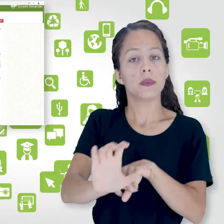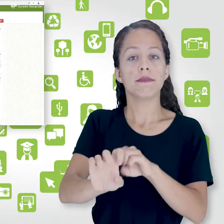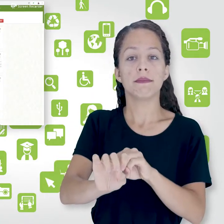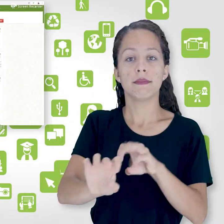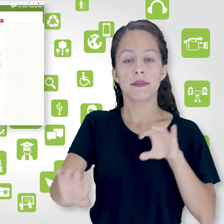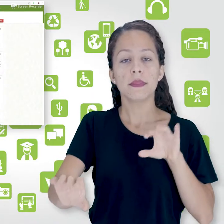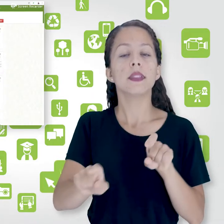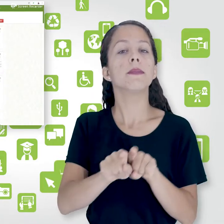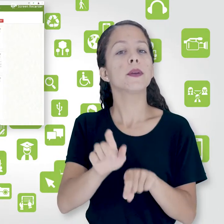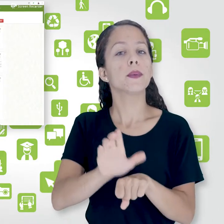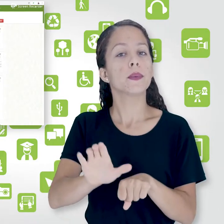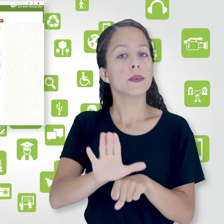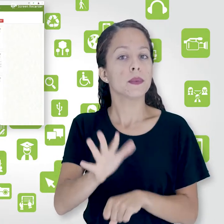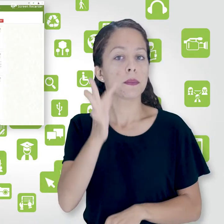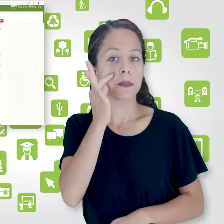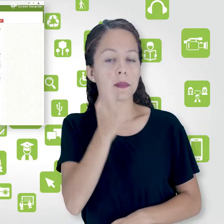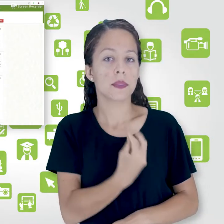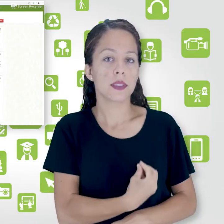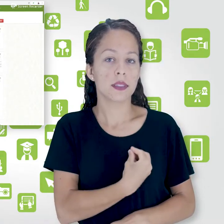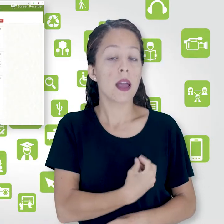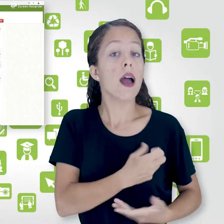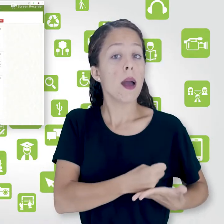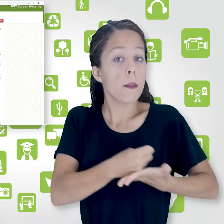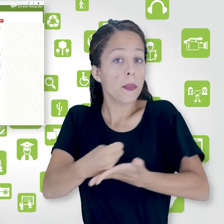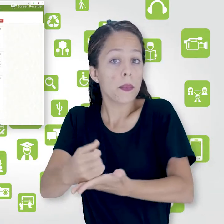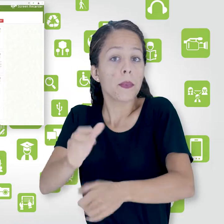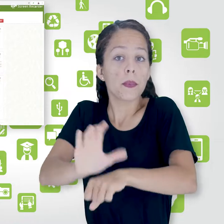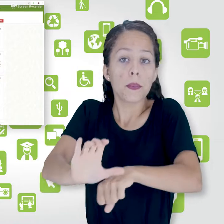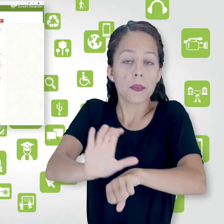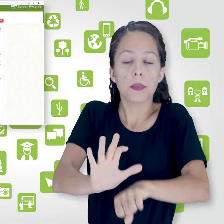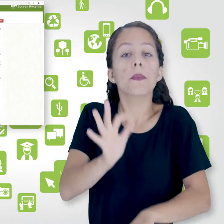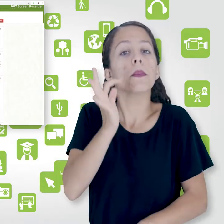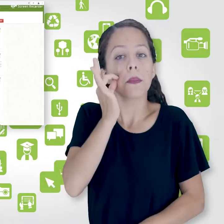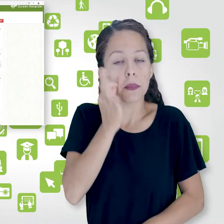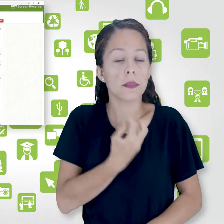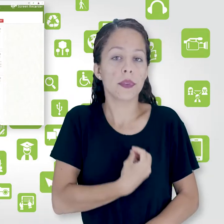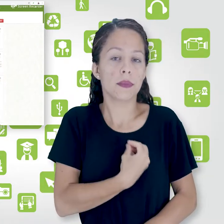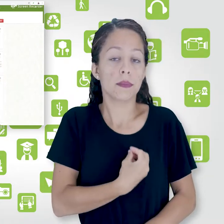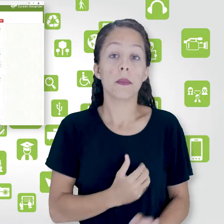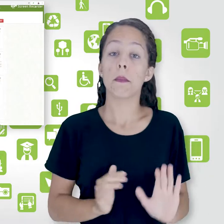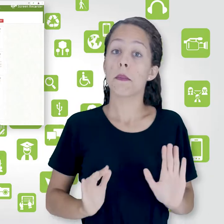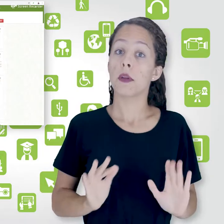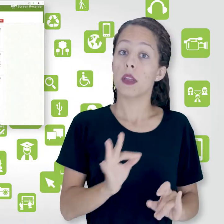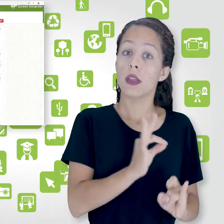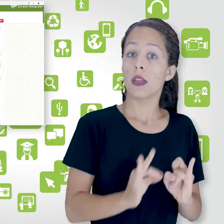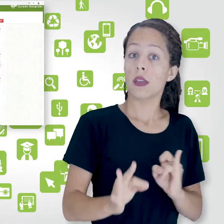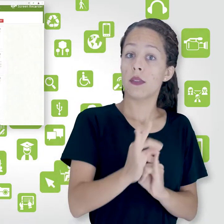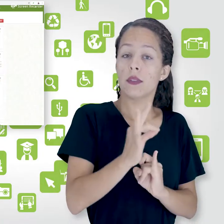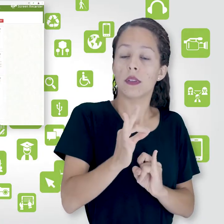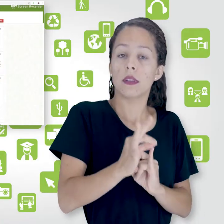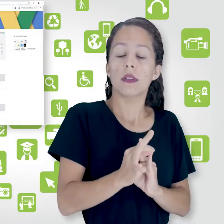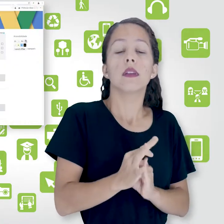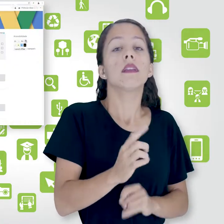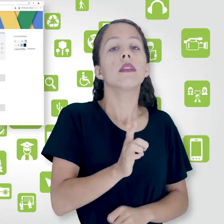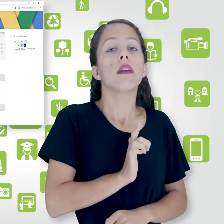distância, nos cursos presenciais e no apoio aos cursos presenciais também. Mas o IFES também tem uma plataforma de cursos